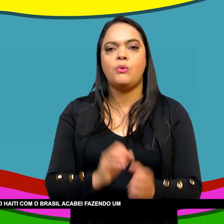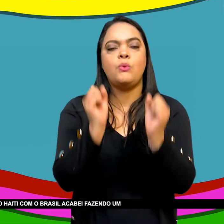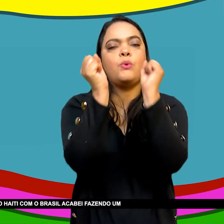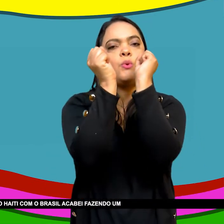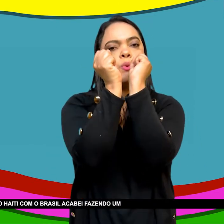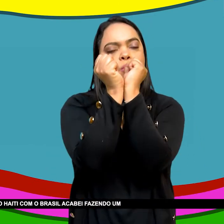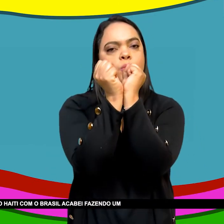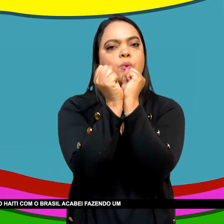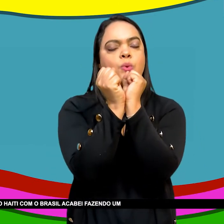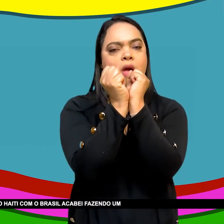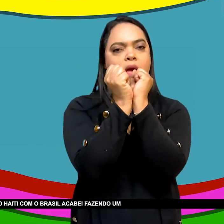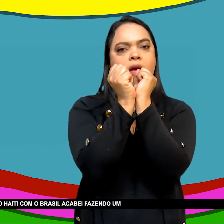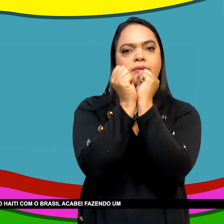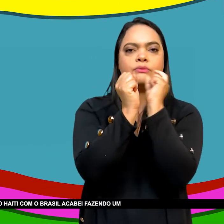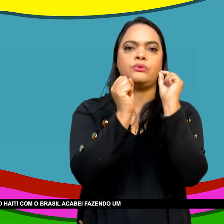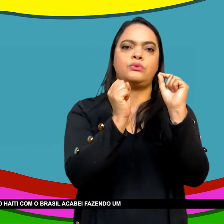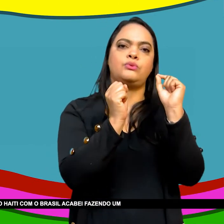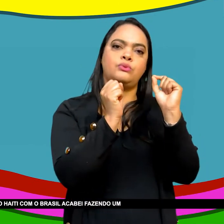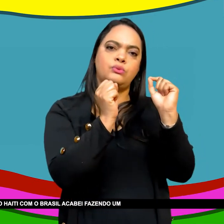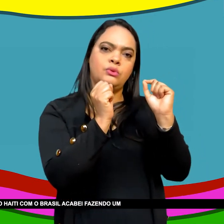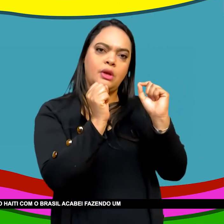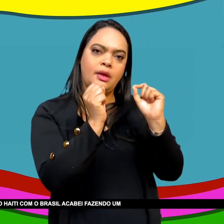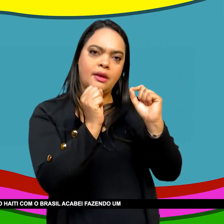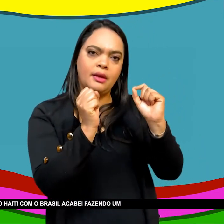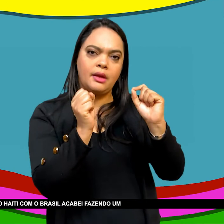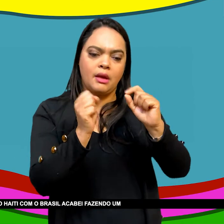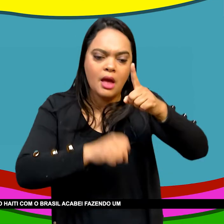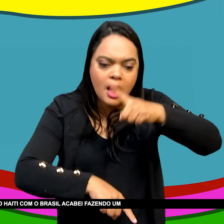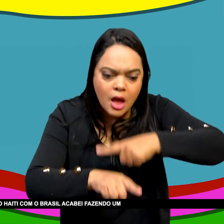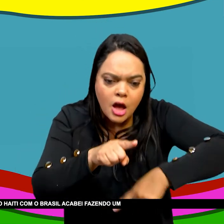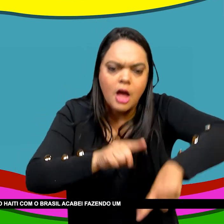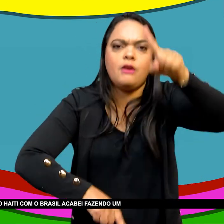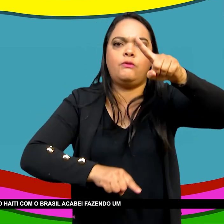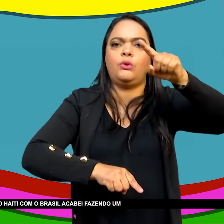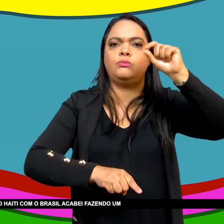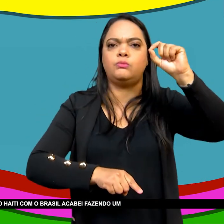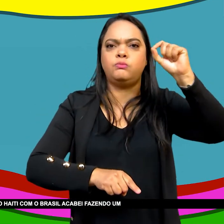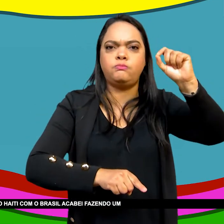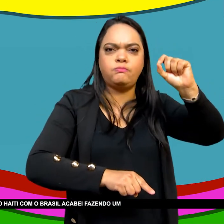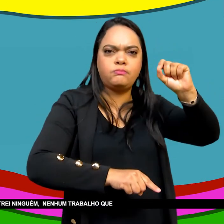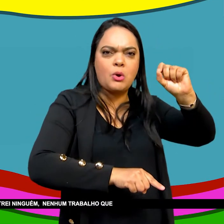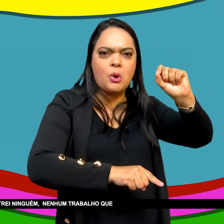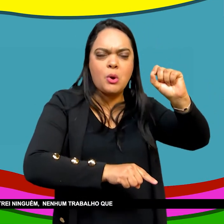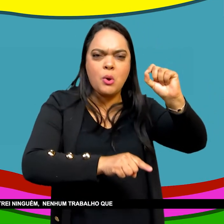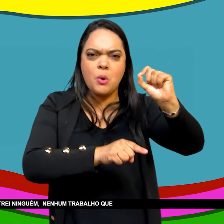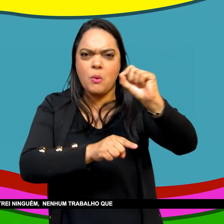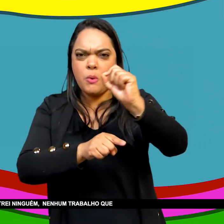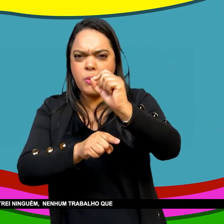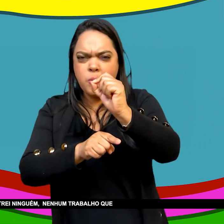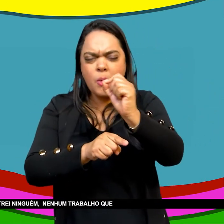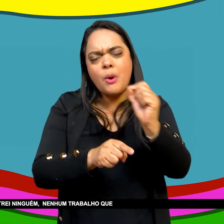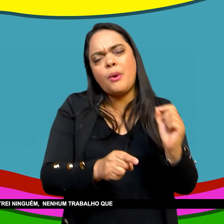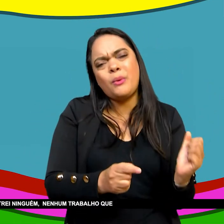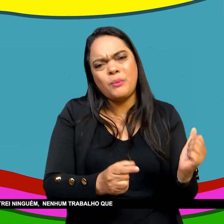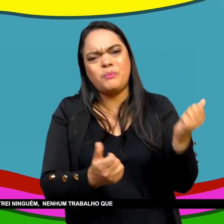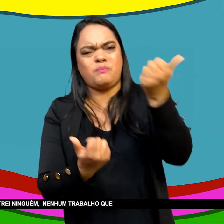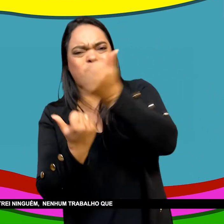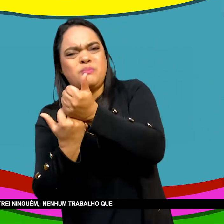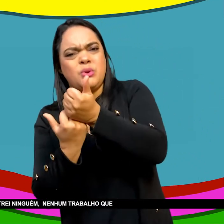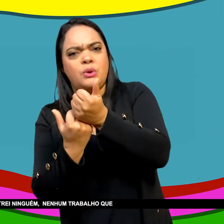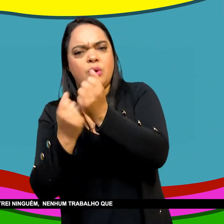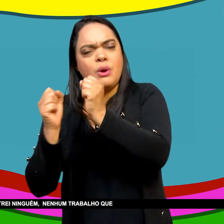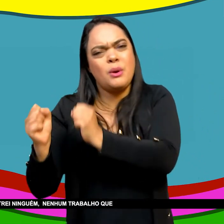Dessa relação Da revolução do Haiti Com o Brasil Eu acabei fazendo Um trabalho Depois de muitos anos